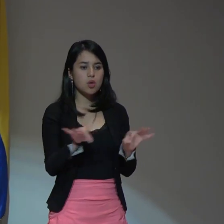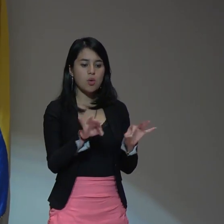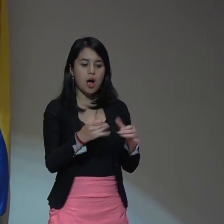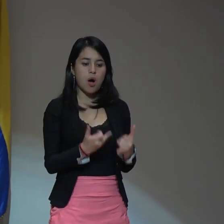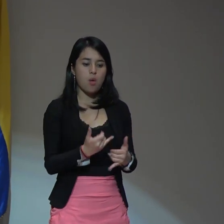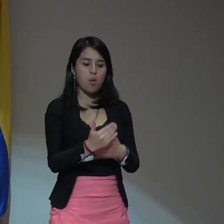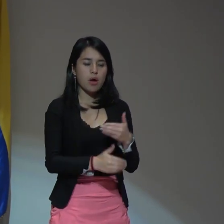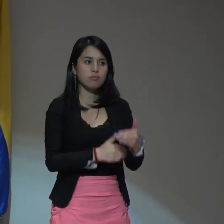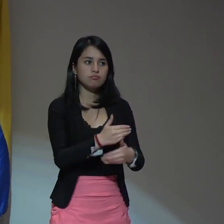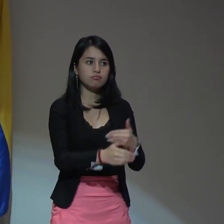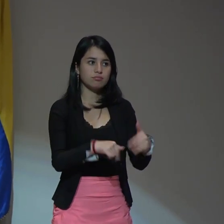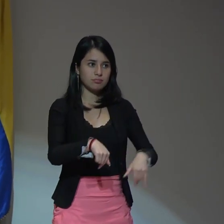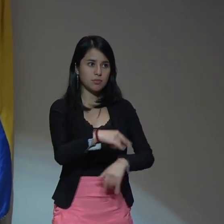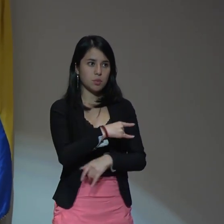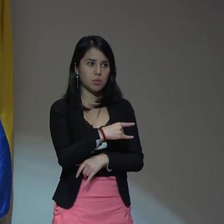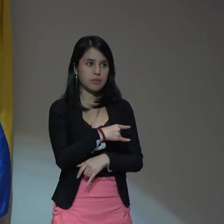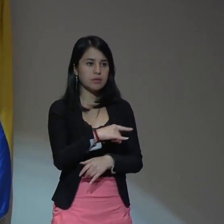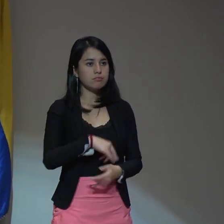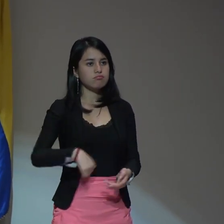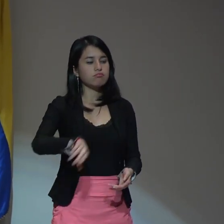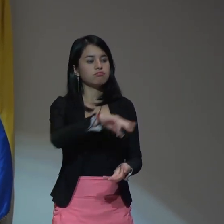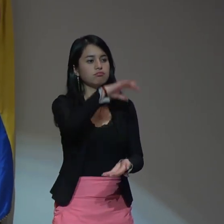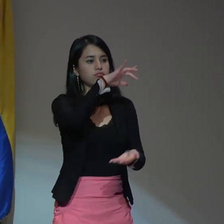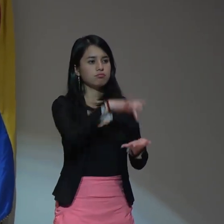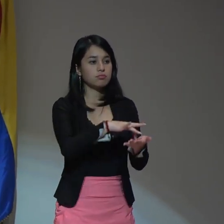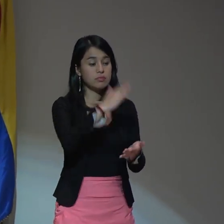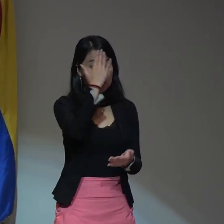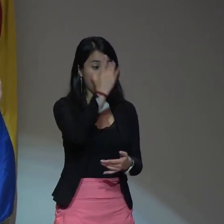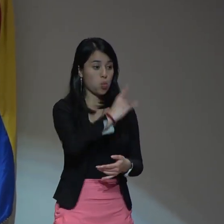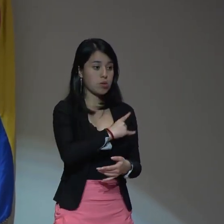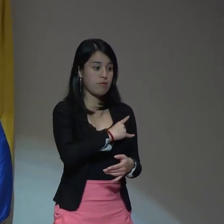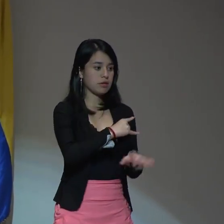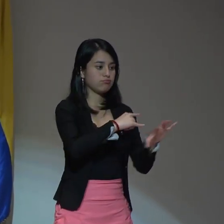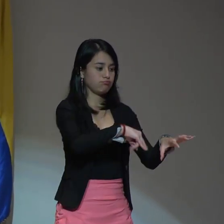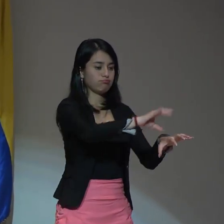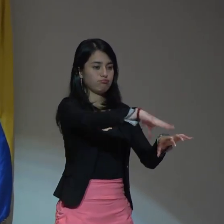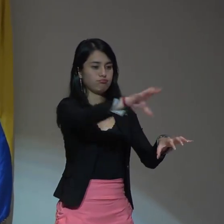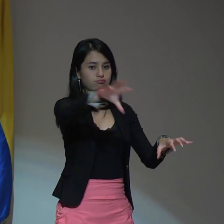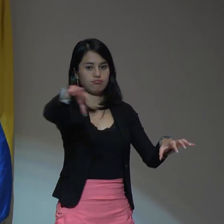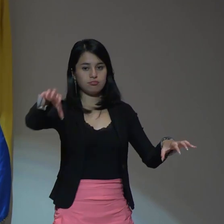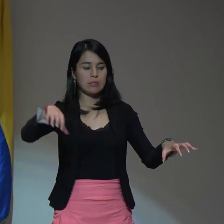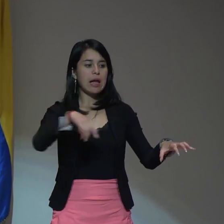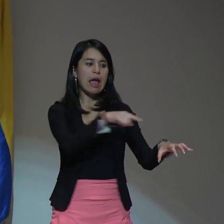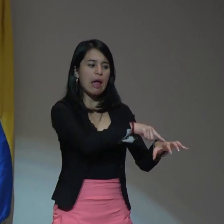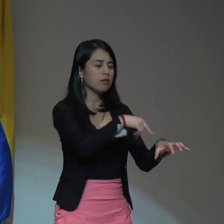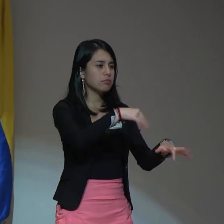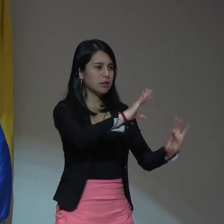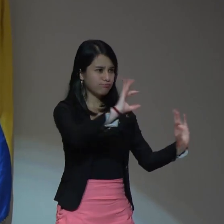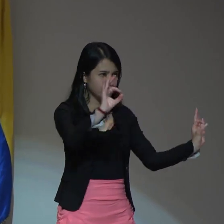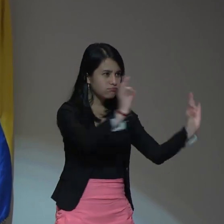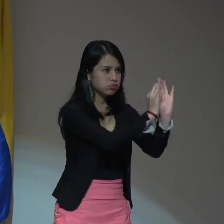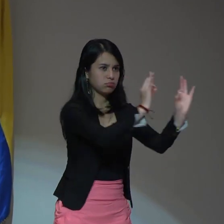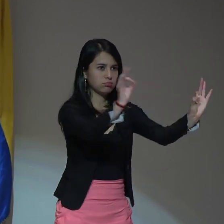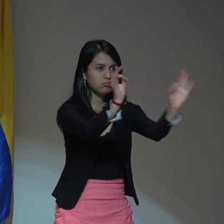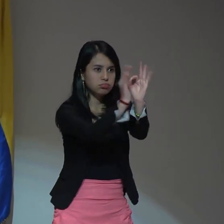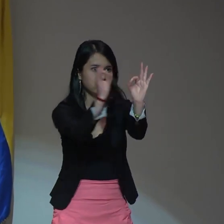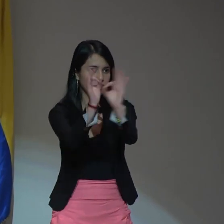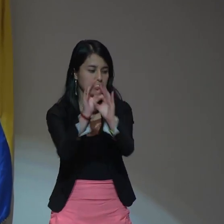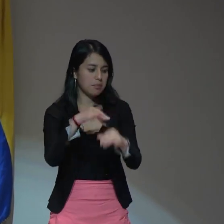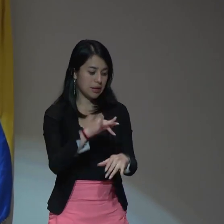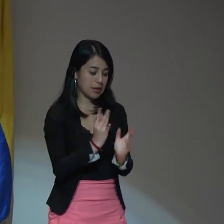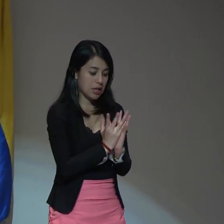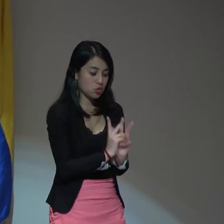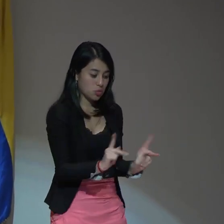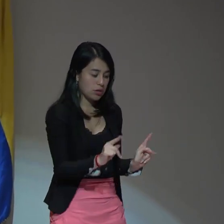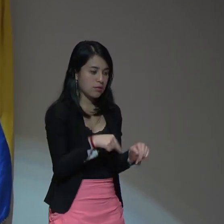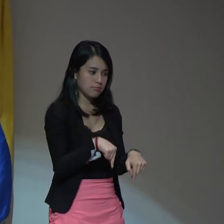momento en la universidad y las universidades han educado a muchos que